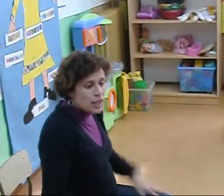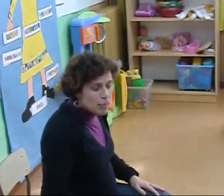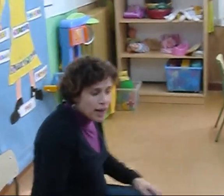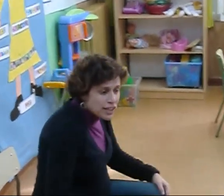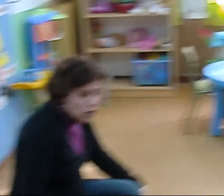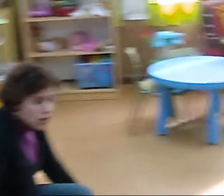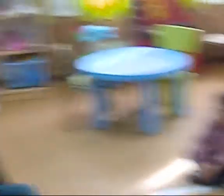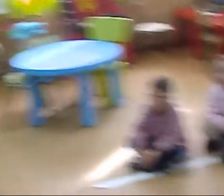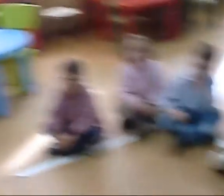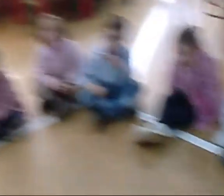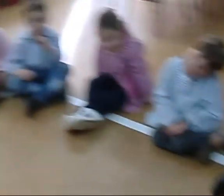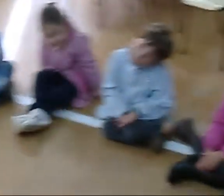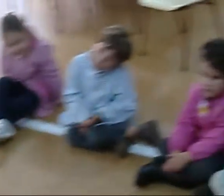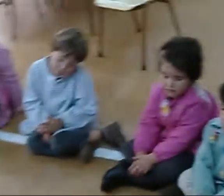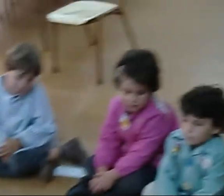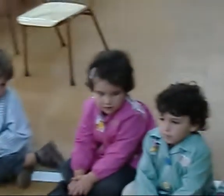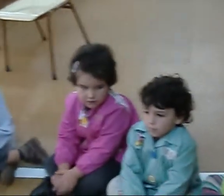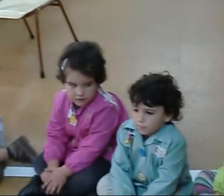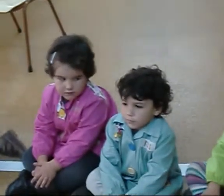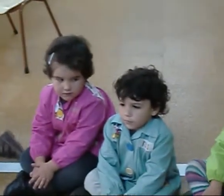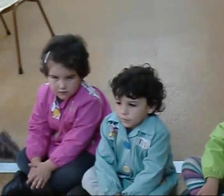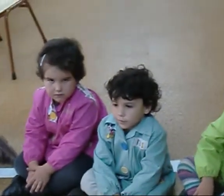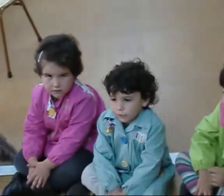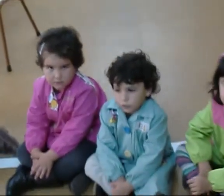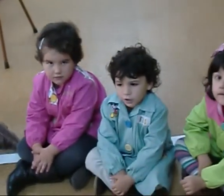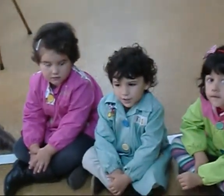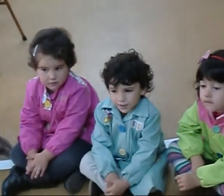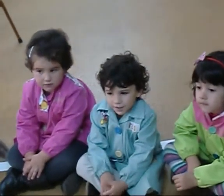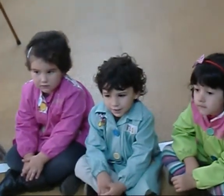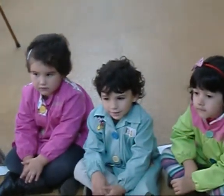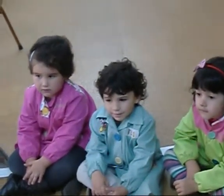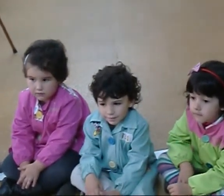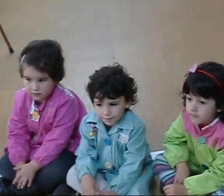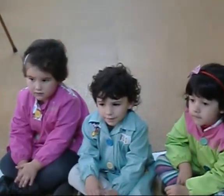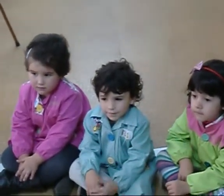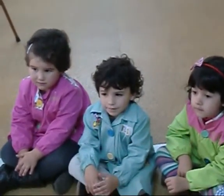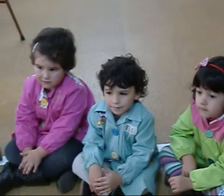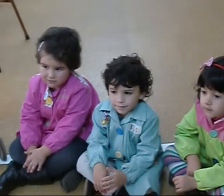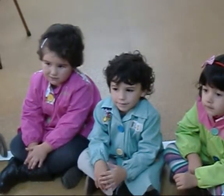Máis, Roy? Outra que che guste a ti Esa non é unha fruta, Roy